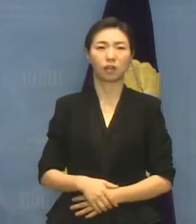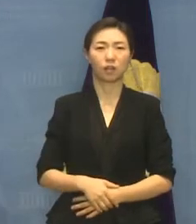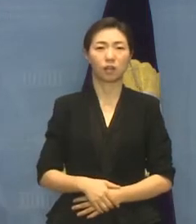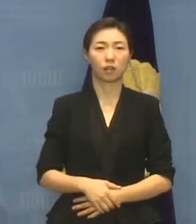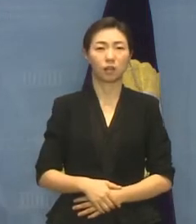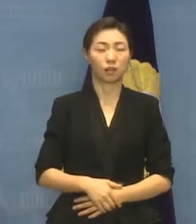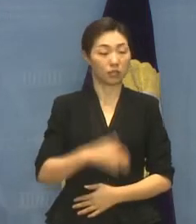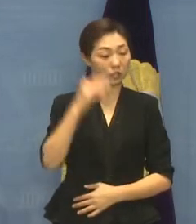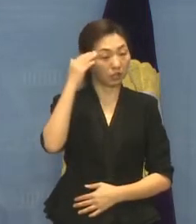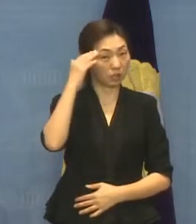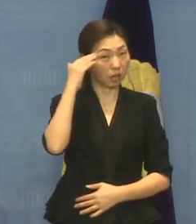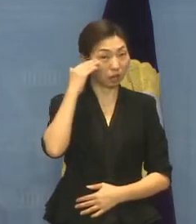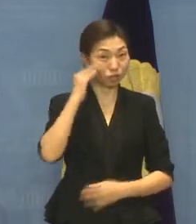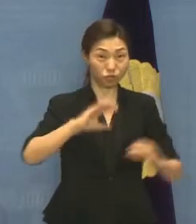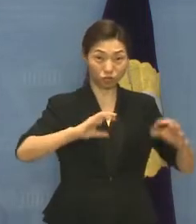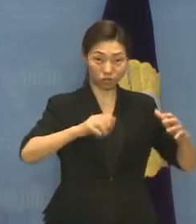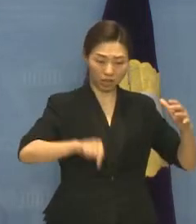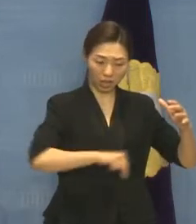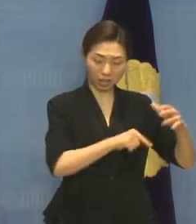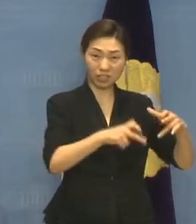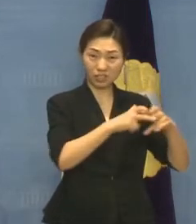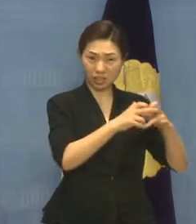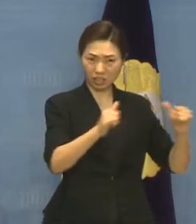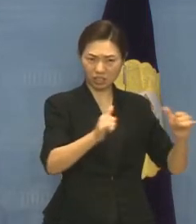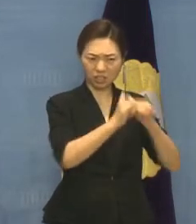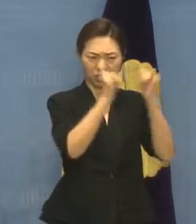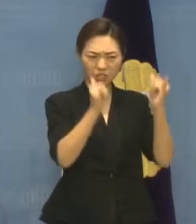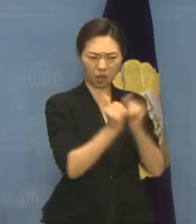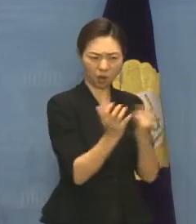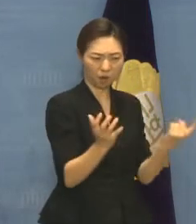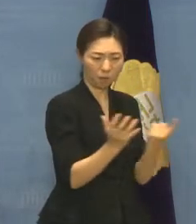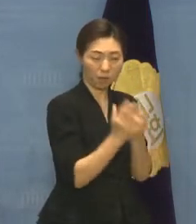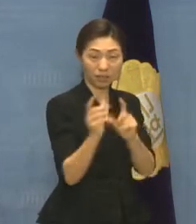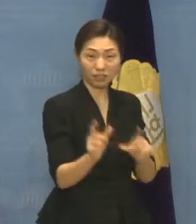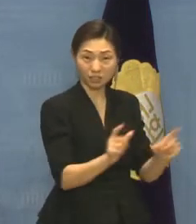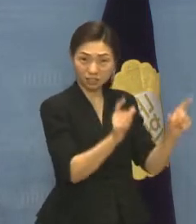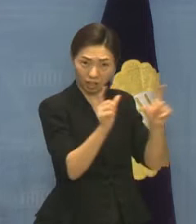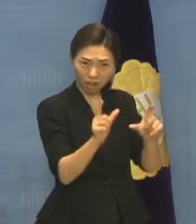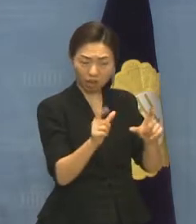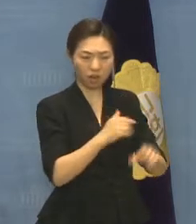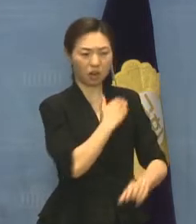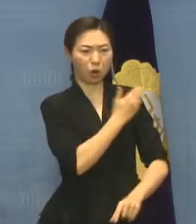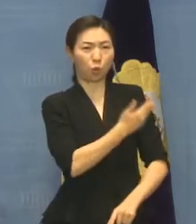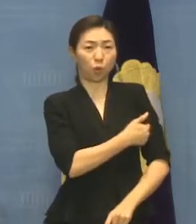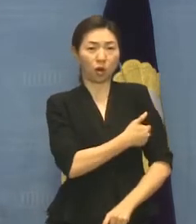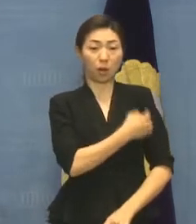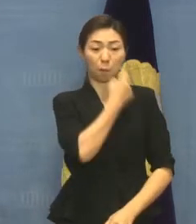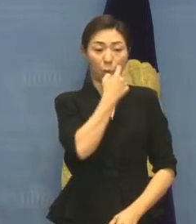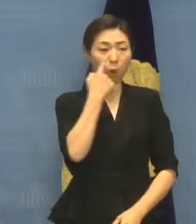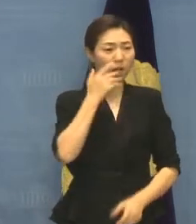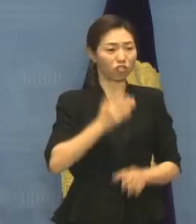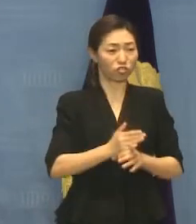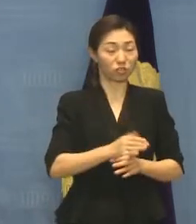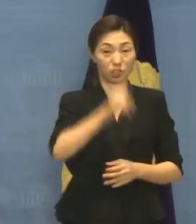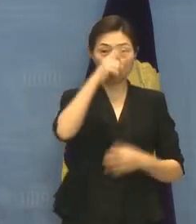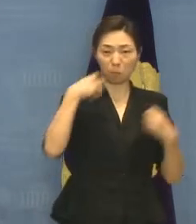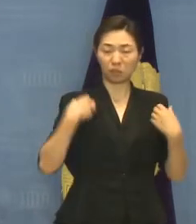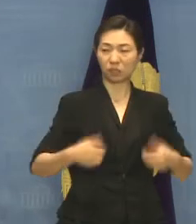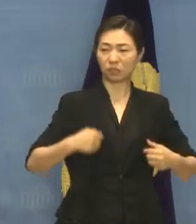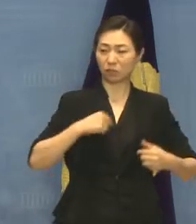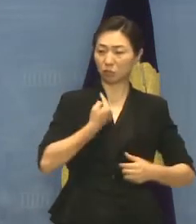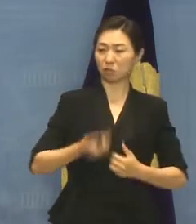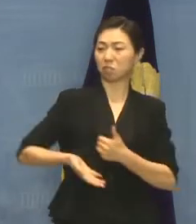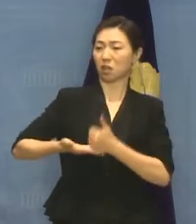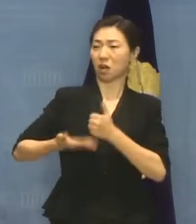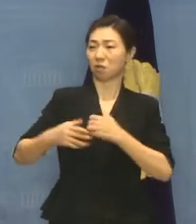살아가고 참여할 권리에 대해서 정부는 적극적으로 보장하고 있다. 자화자찬했지만 이번에 공개된 최종